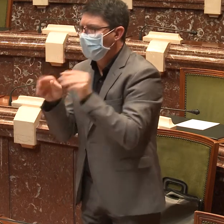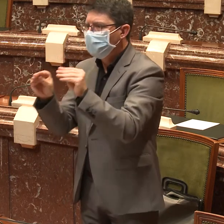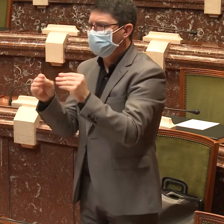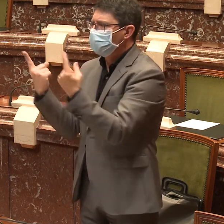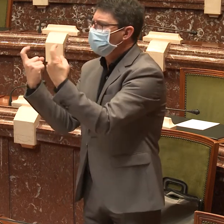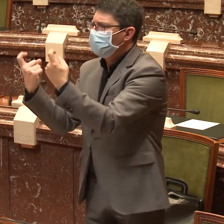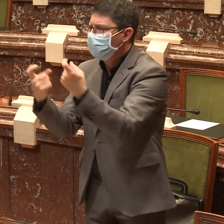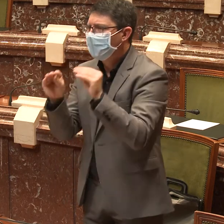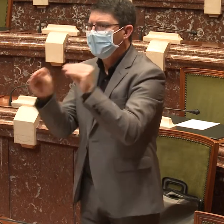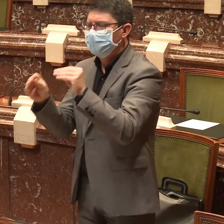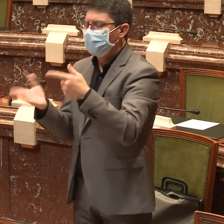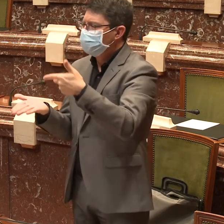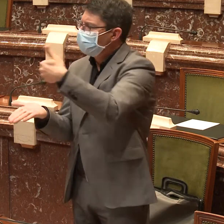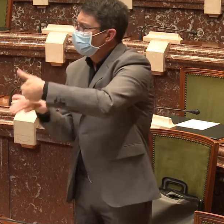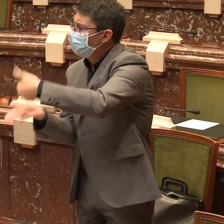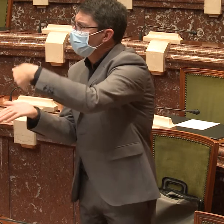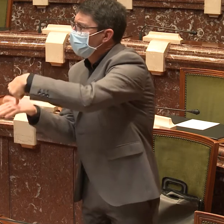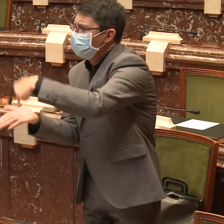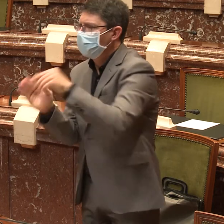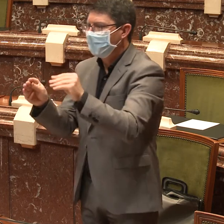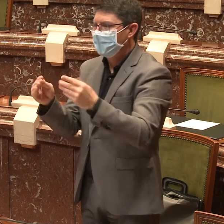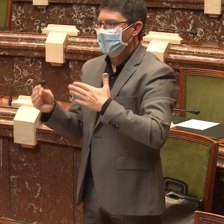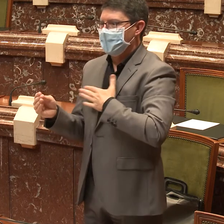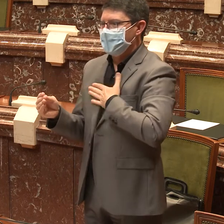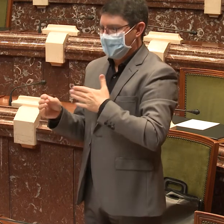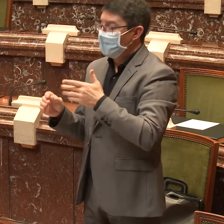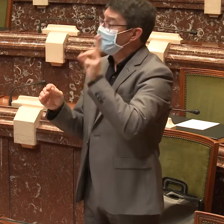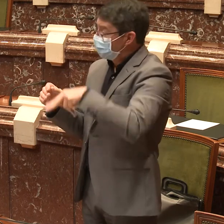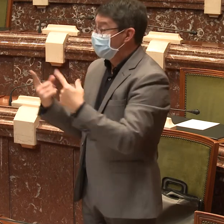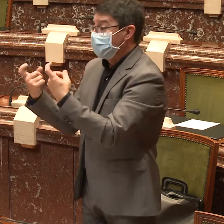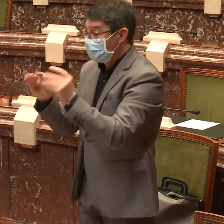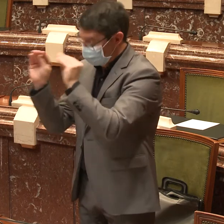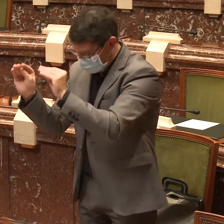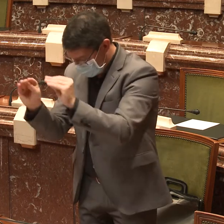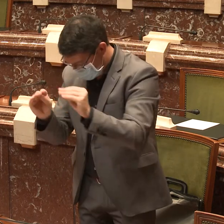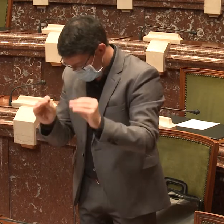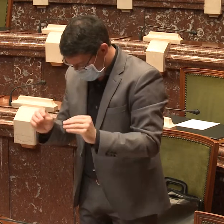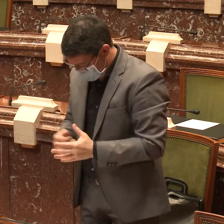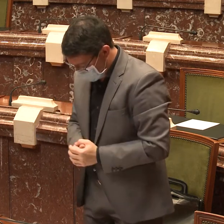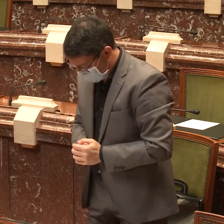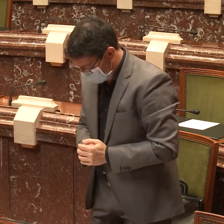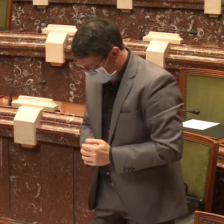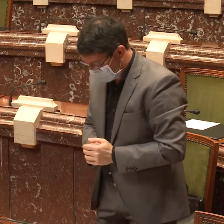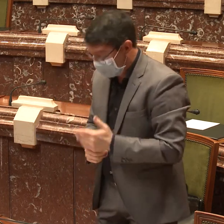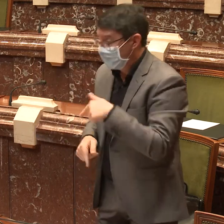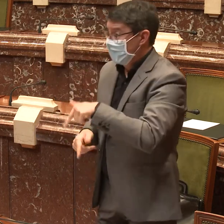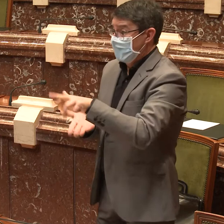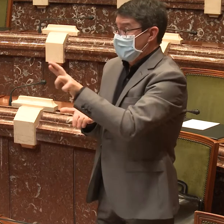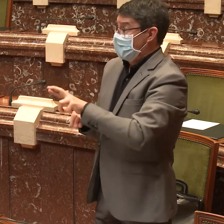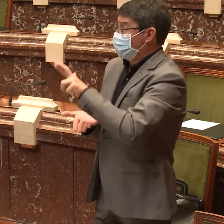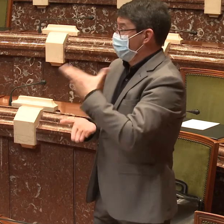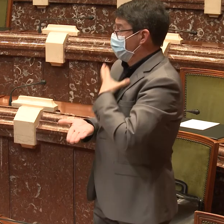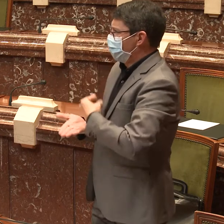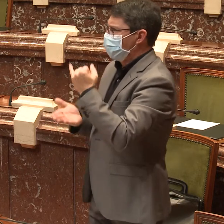cultura. A través de ella, las personas sordas participamos en la vida de la comunidad y en las actividades para cumplir nuestros objetivos,